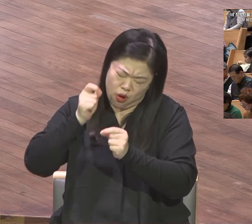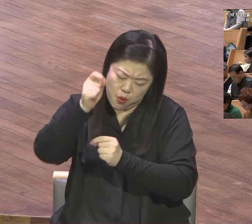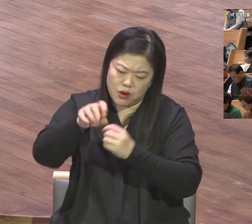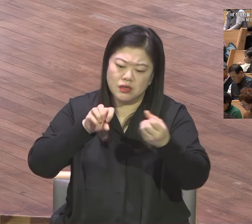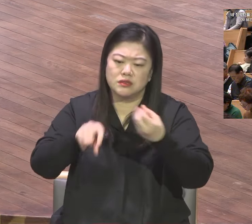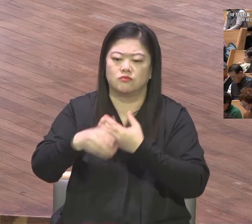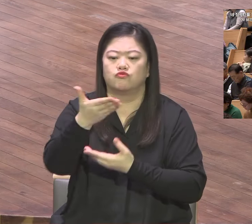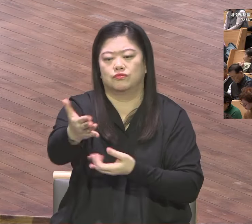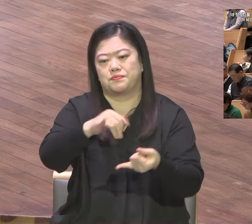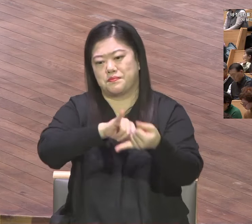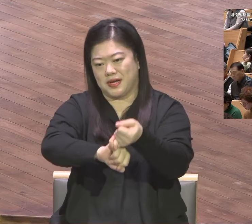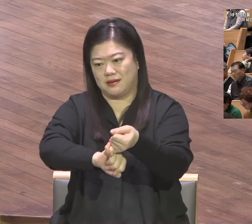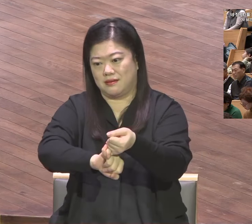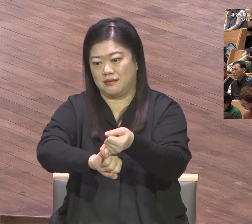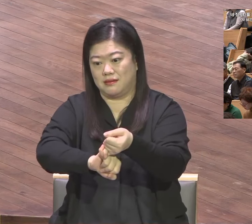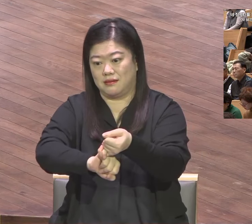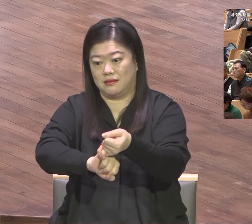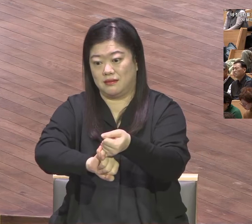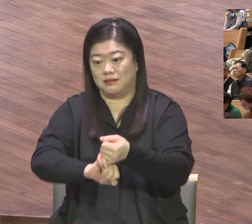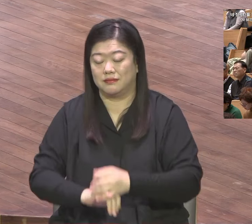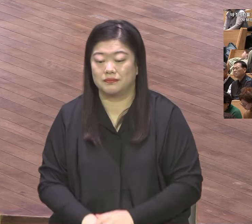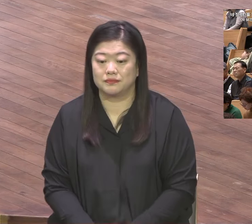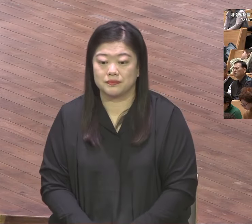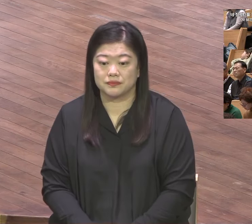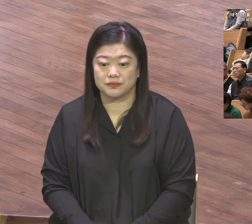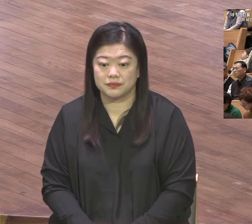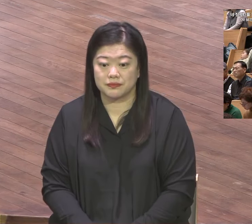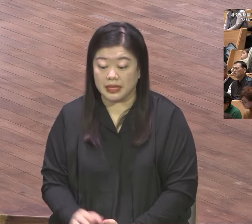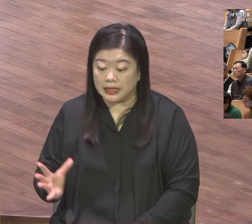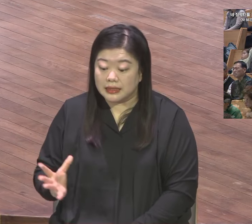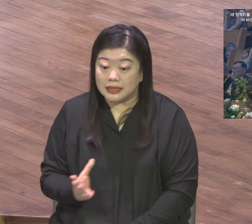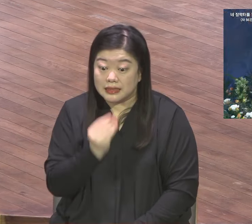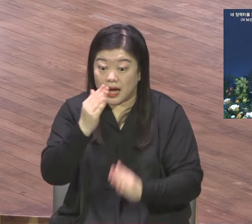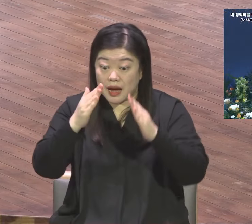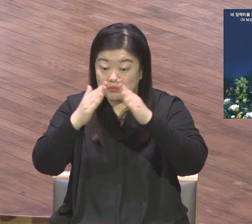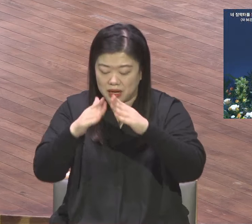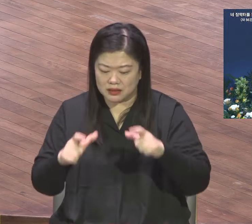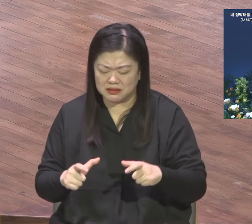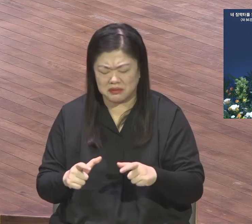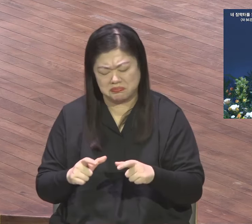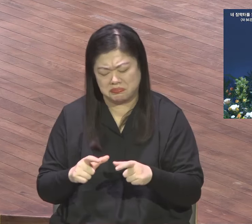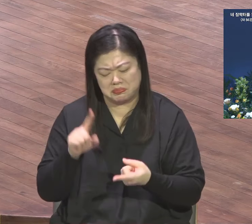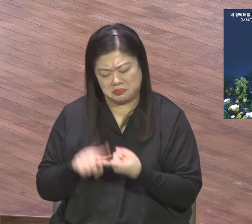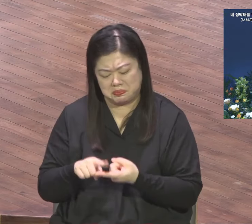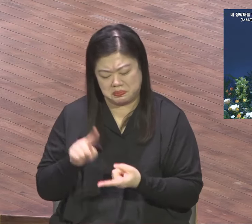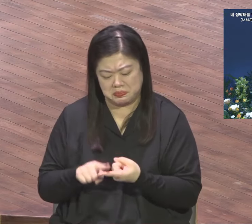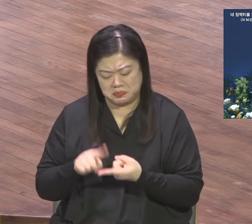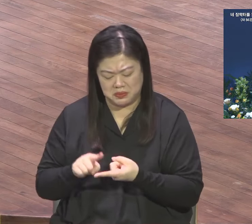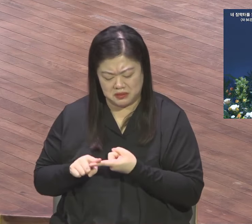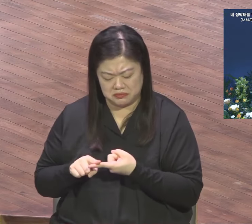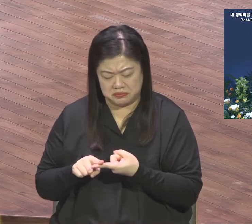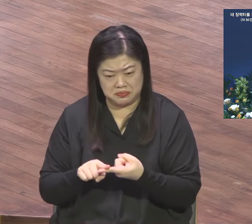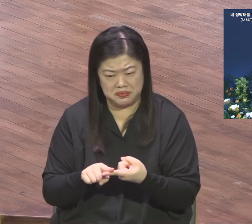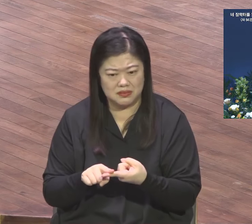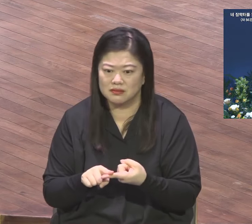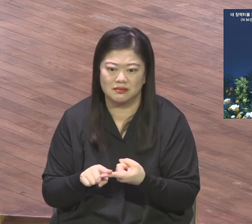여러분이 장막터를 넓히게 되면 이 응답을 체험하게 되겠습니다. 장막터는 1차적으로 이스라엘